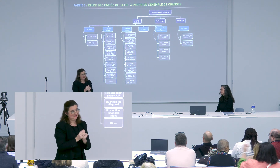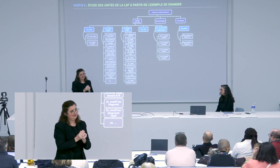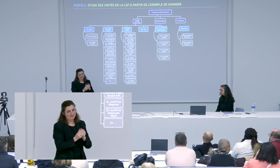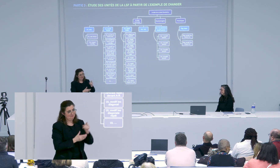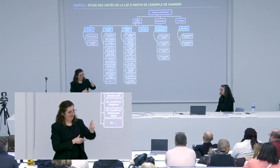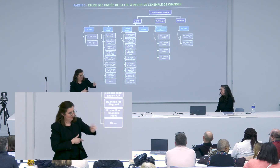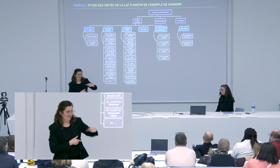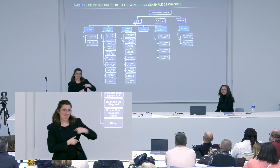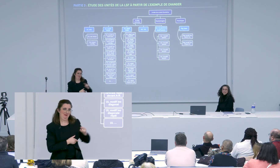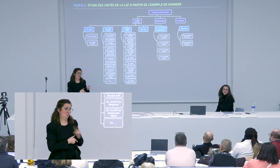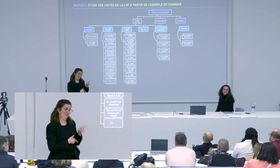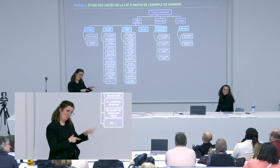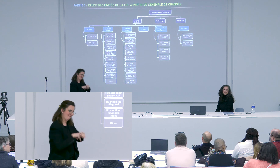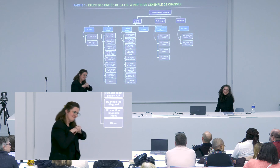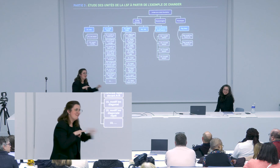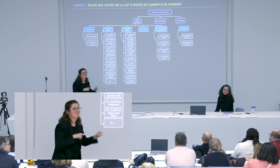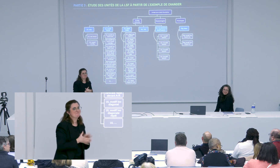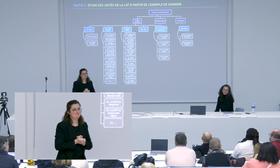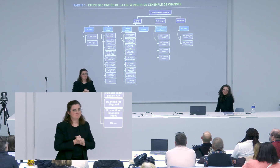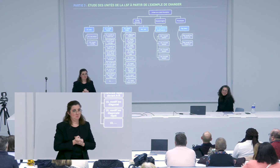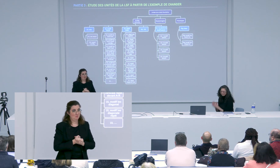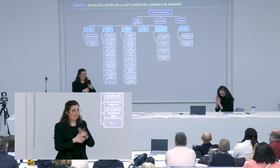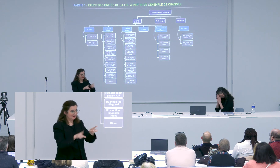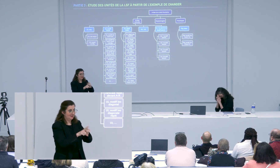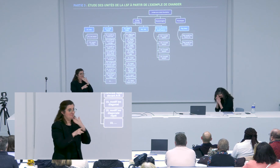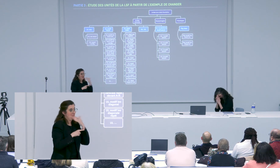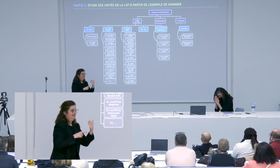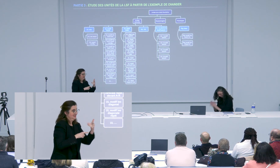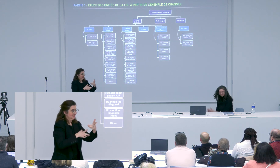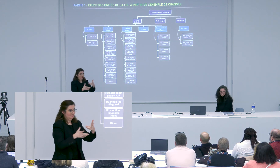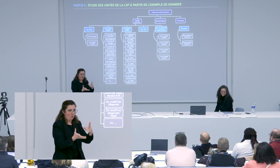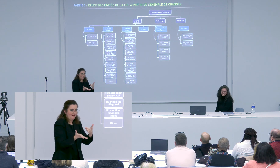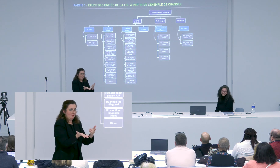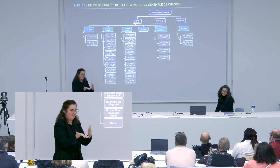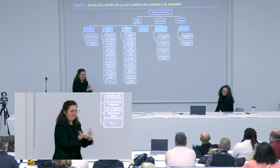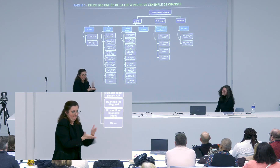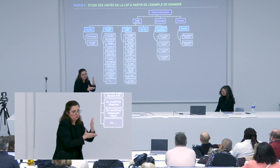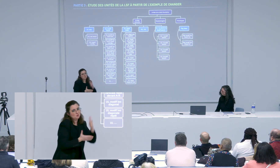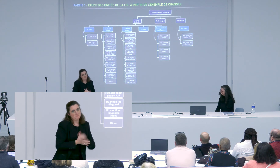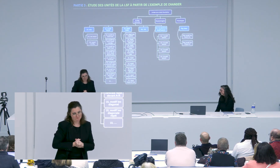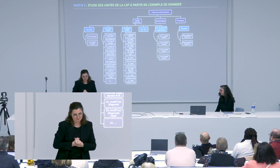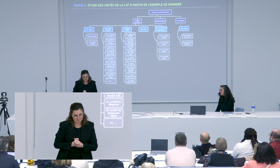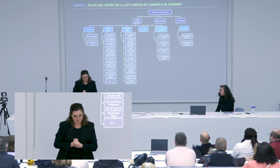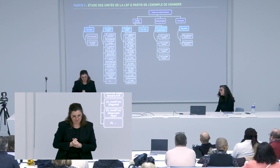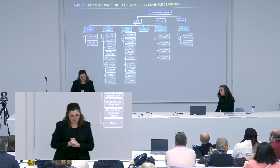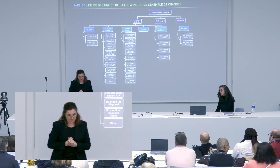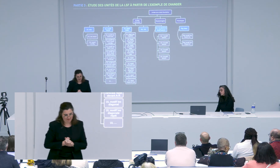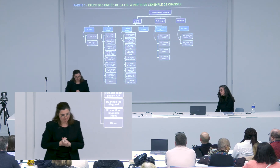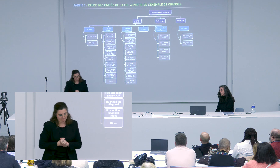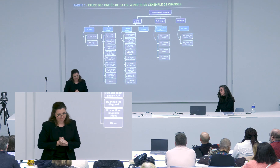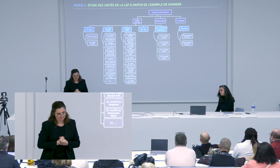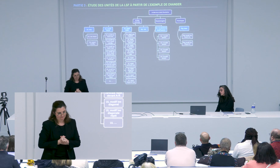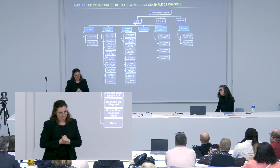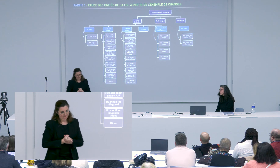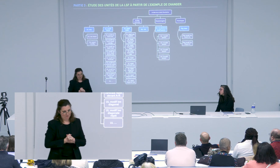et Christine t'a aidé pour la reformulation en français mais je dois dire que ce n'est pas moi qui ai cet effort mais c'est toi avec le soutien de